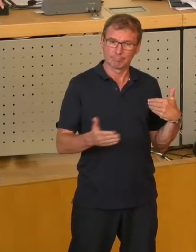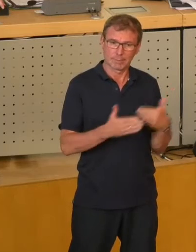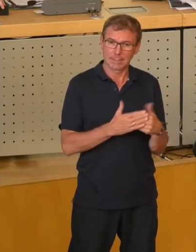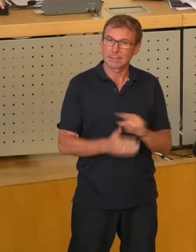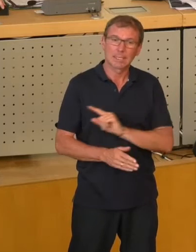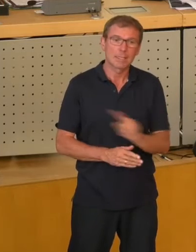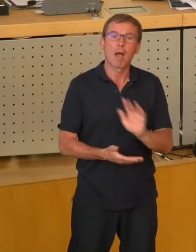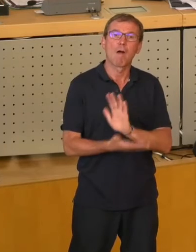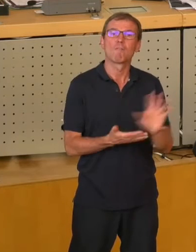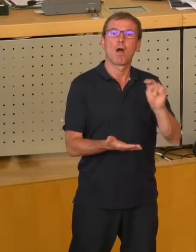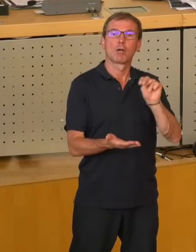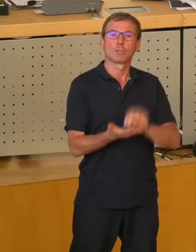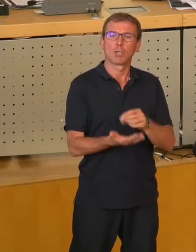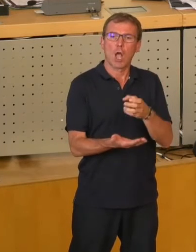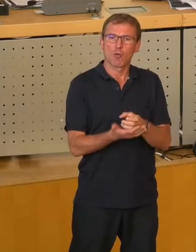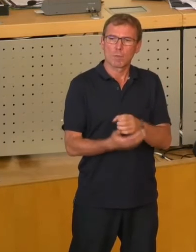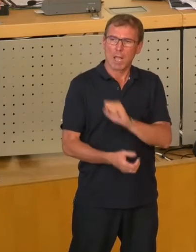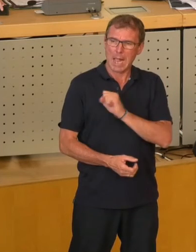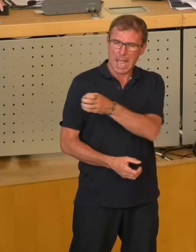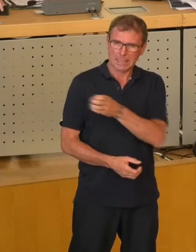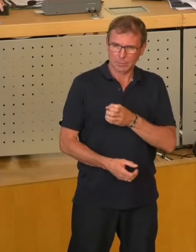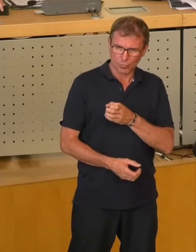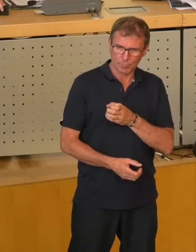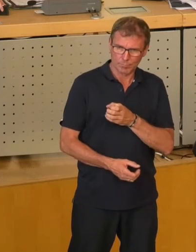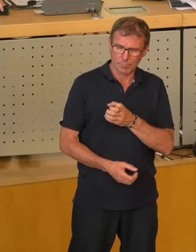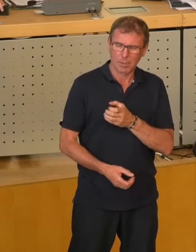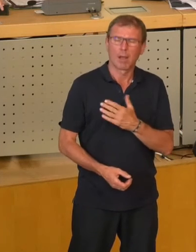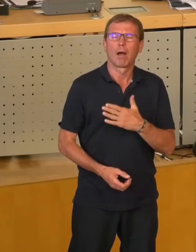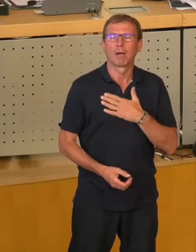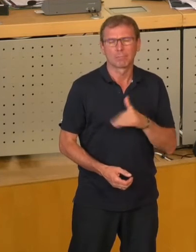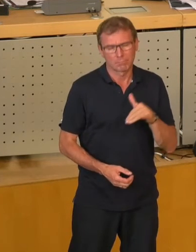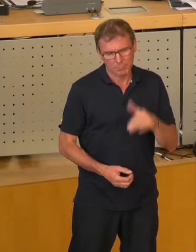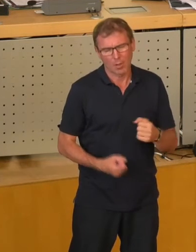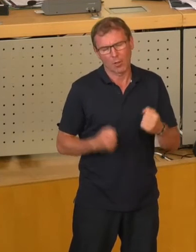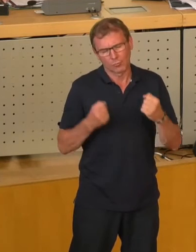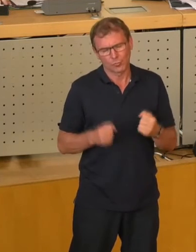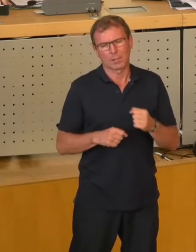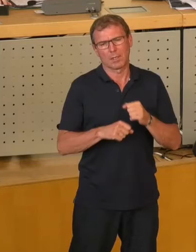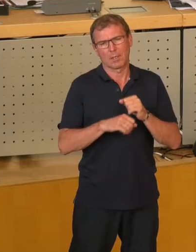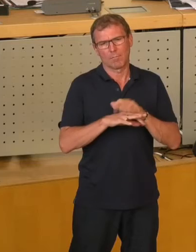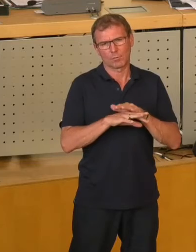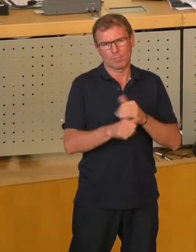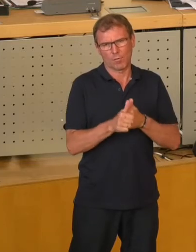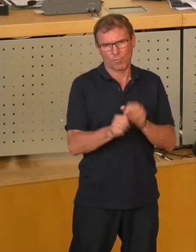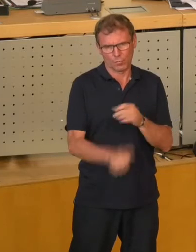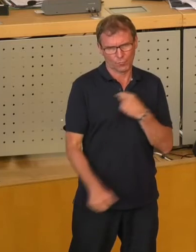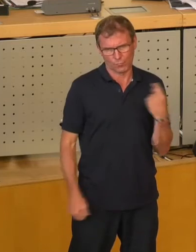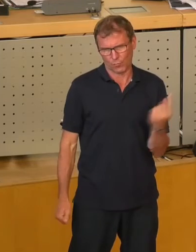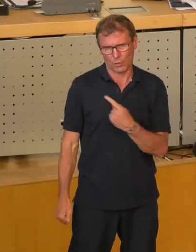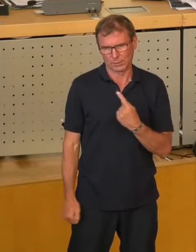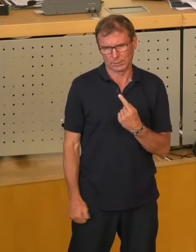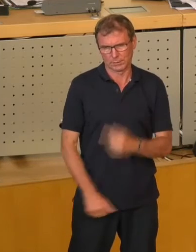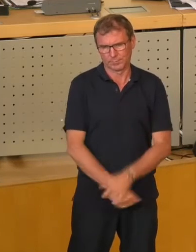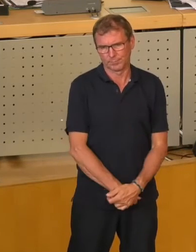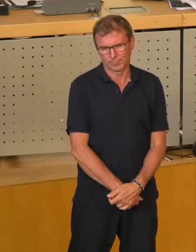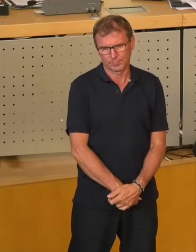vollständig in kommunaler Hand ist, hat allerdings auch erhebliche wirtschaftliche Folgen für unsere